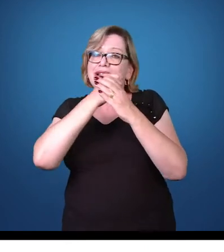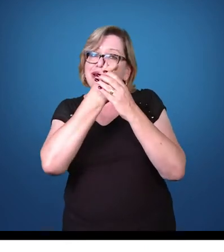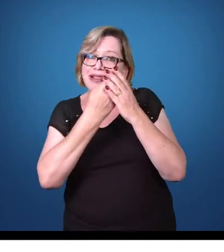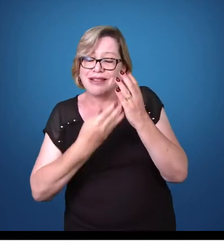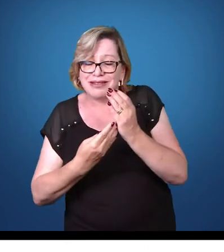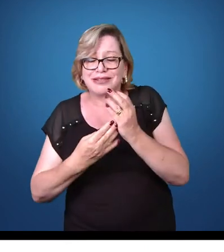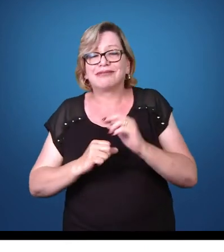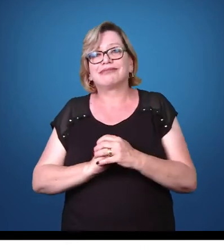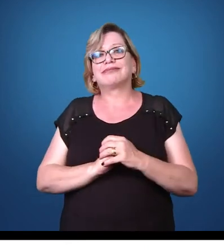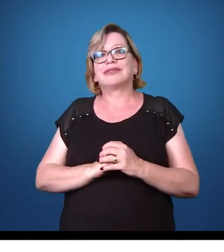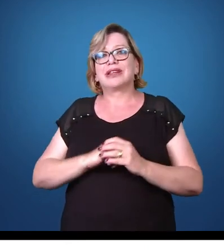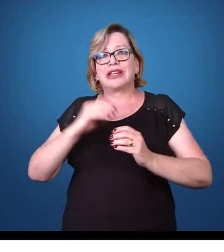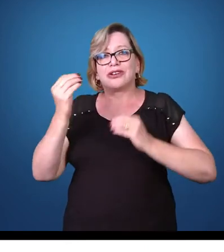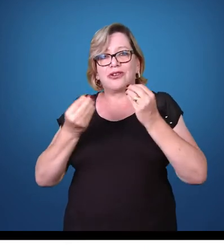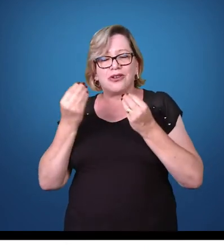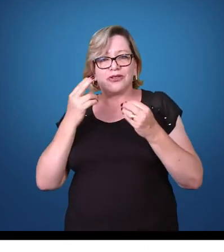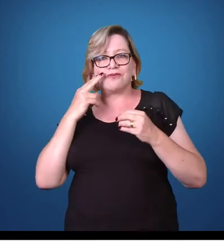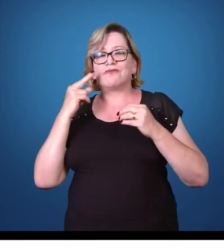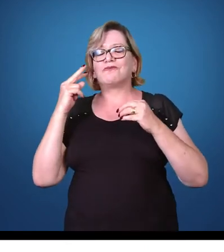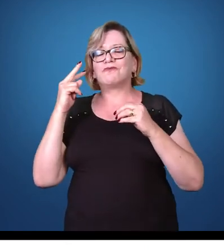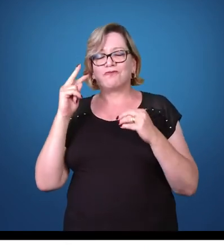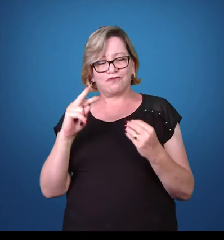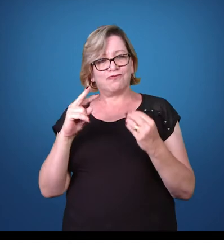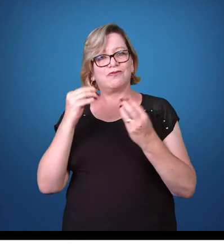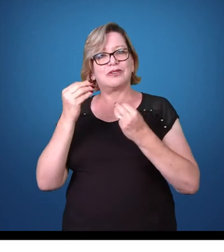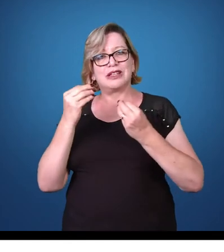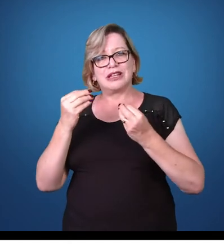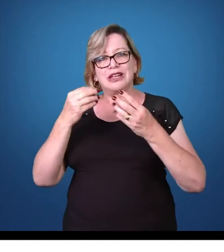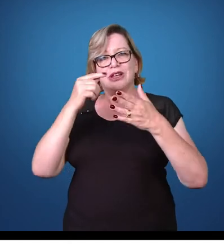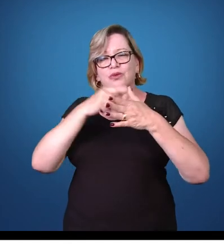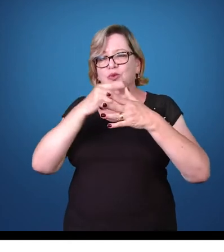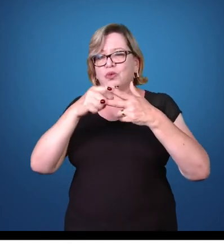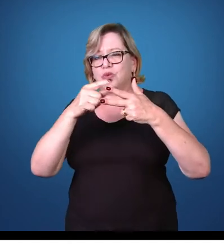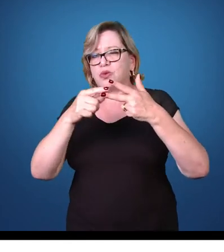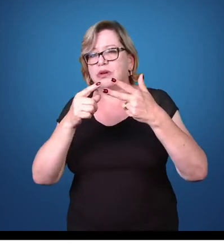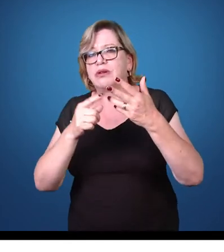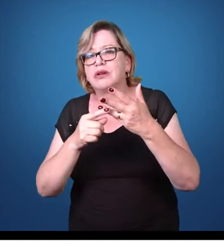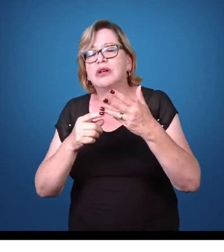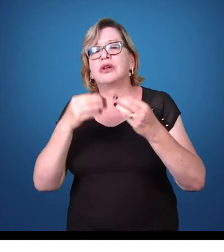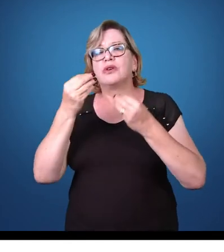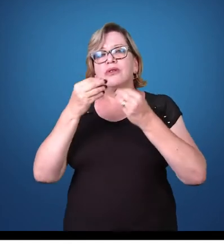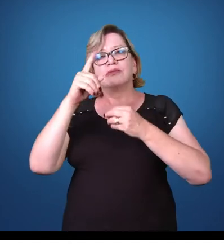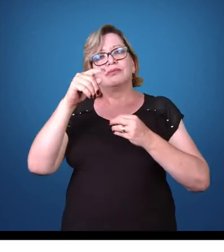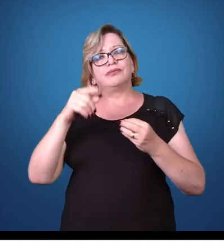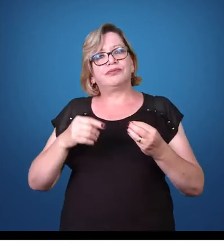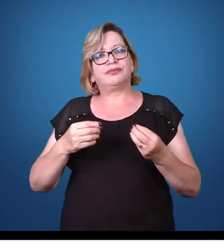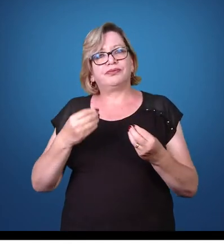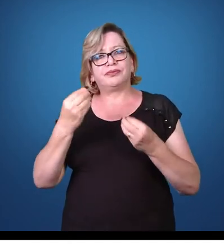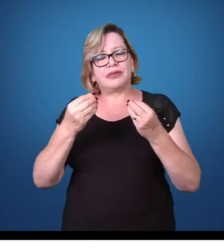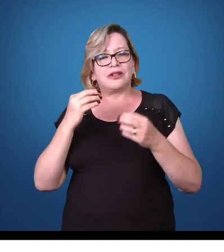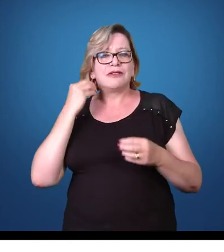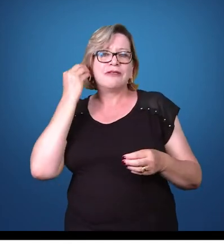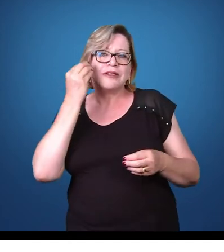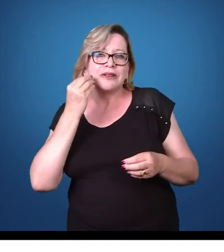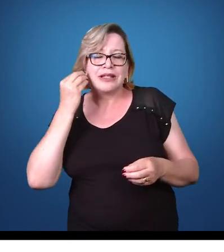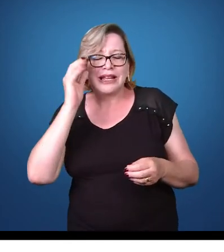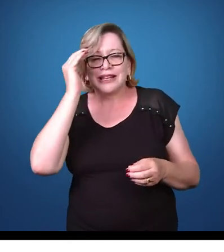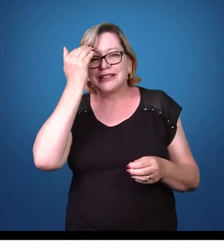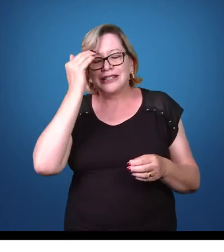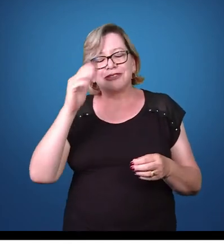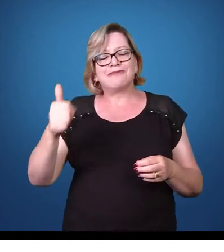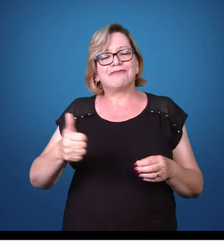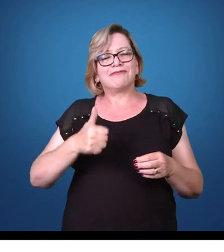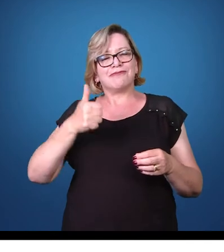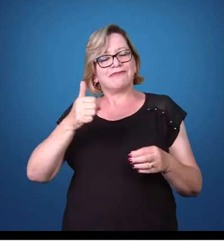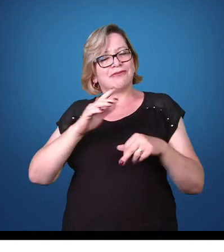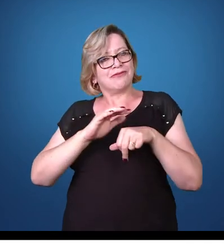hospedeiro. Então vamos dar uma olhadinha em cada um desses tipos de parasitas para tentar entender melhor as doenças